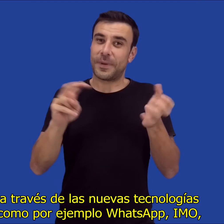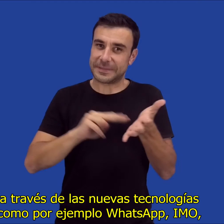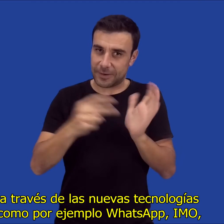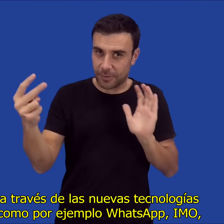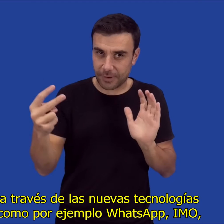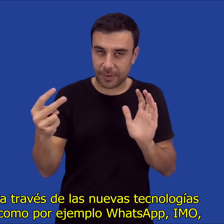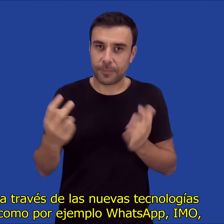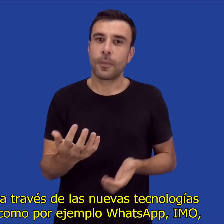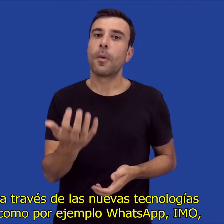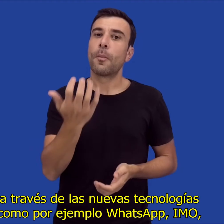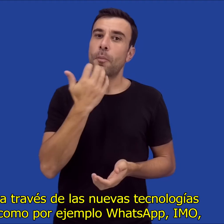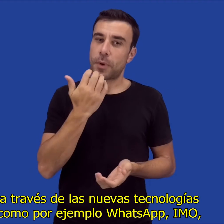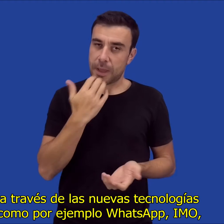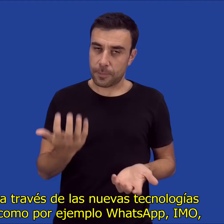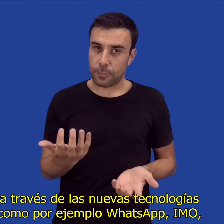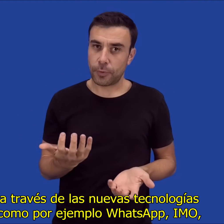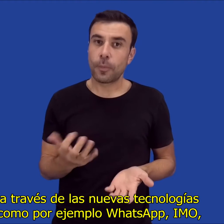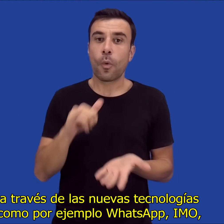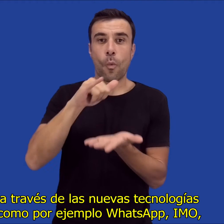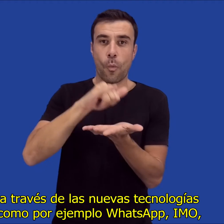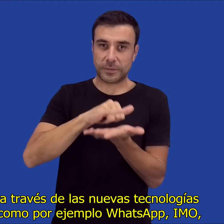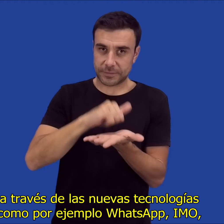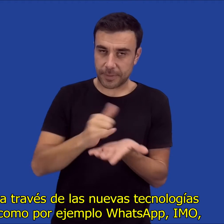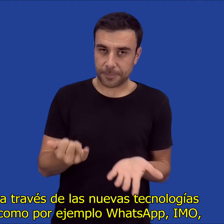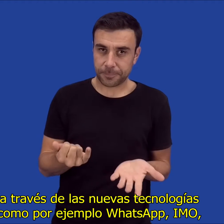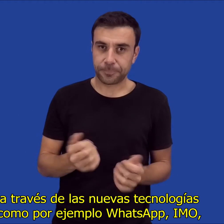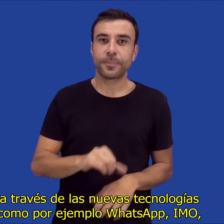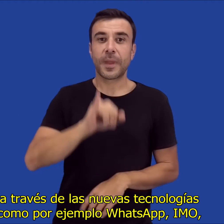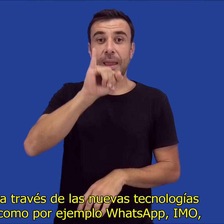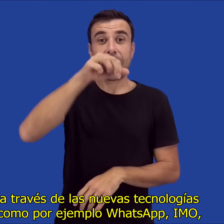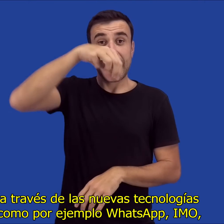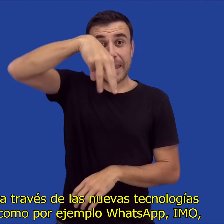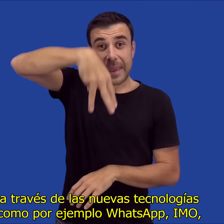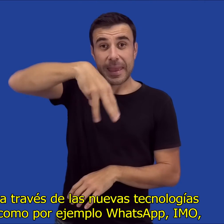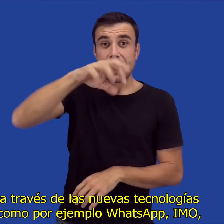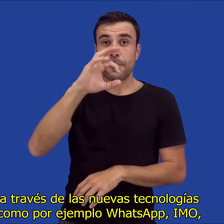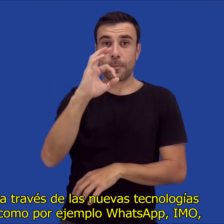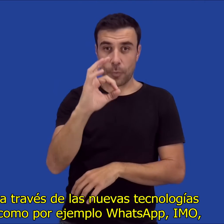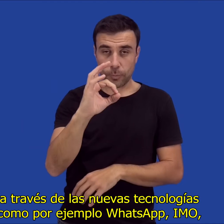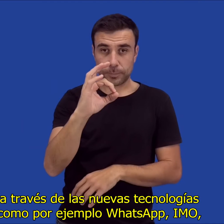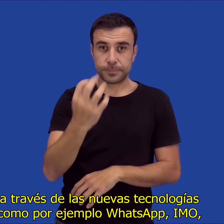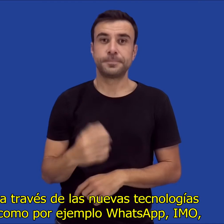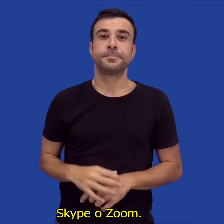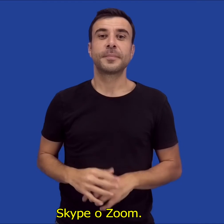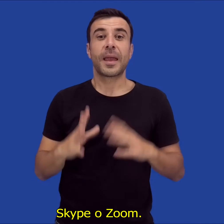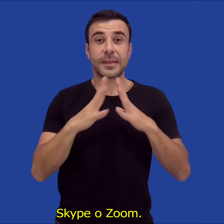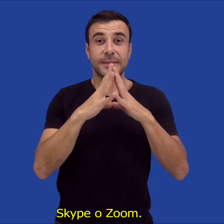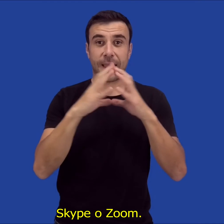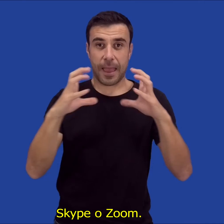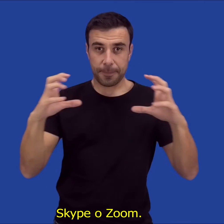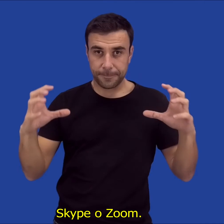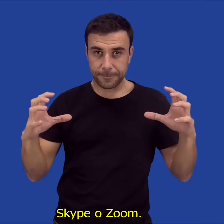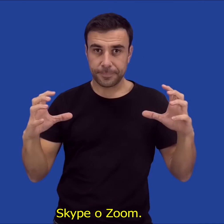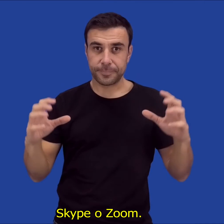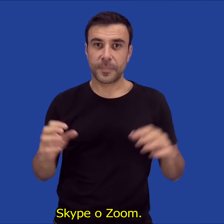de las nuevas tecnologías, como por ejemplo WhatsApp, IMO, Skype